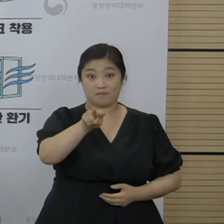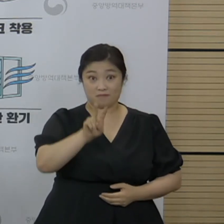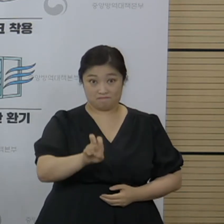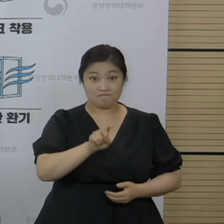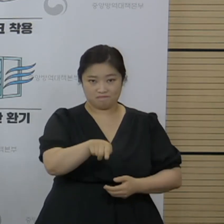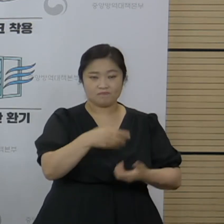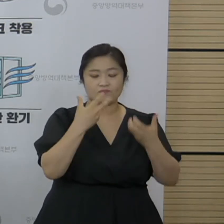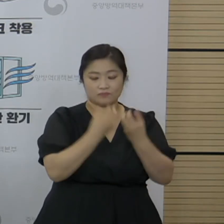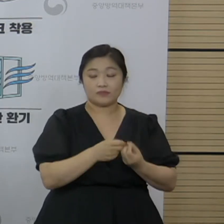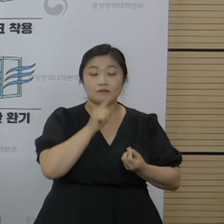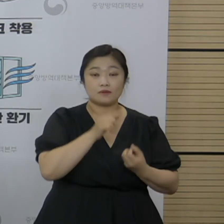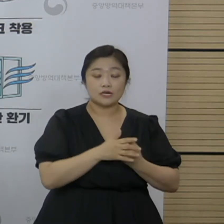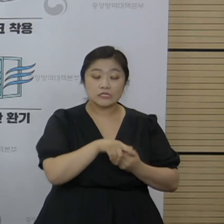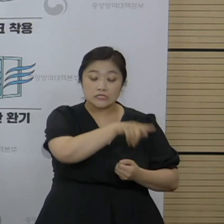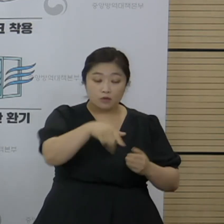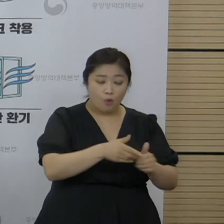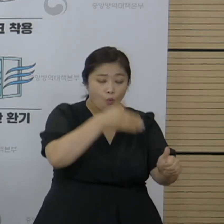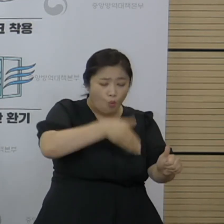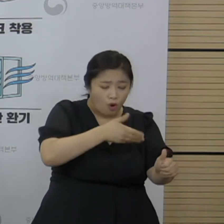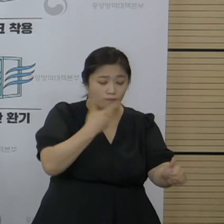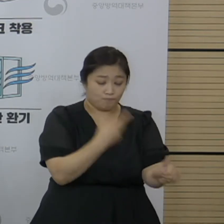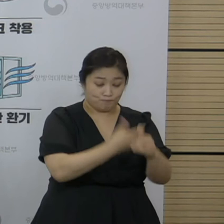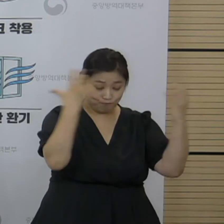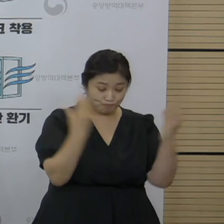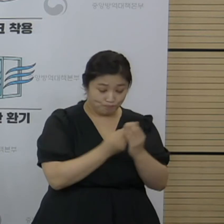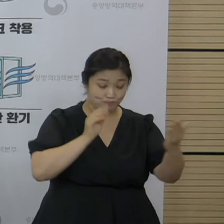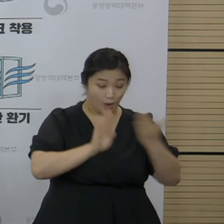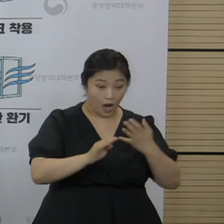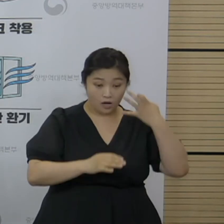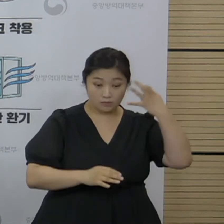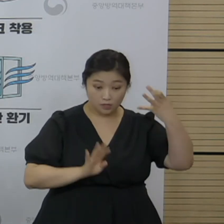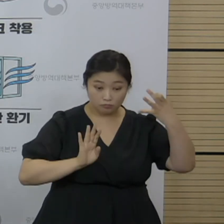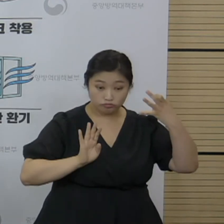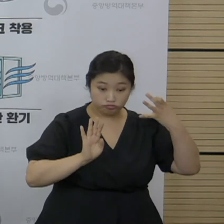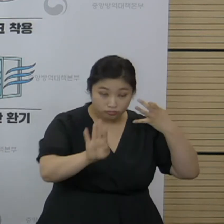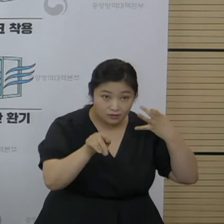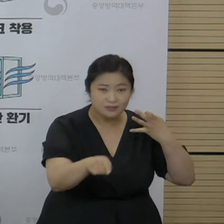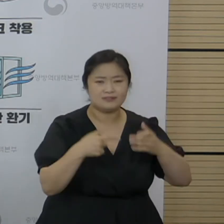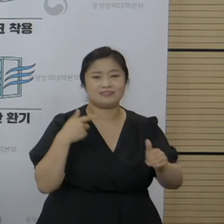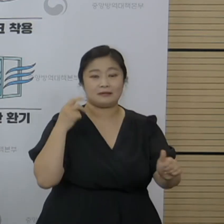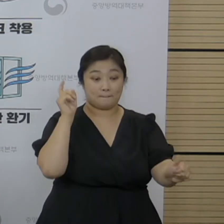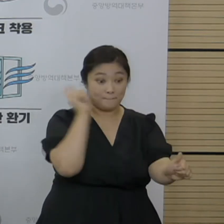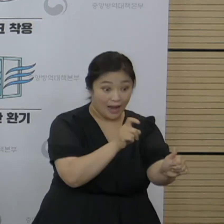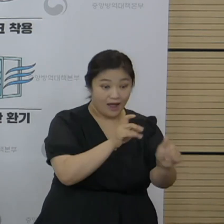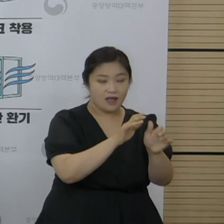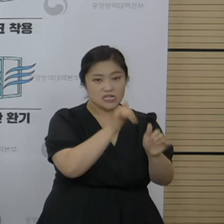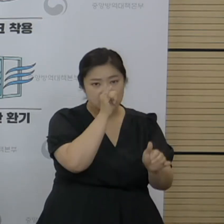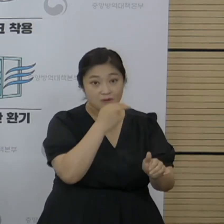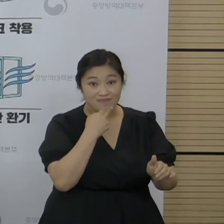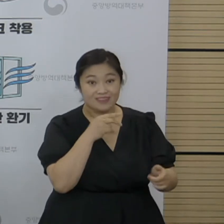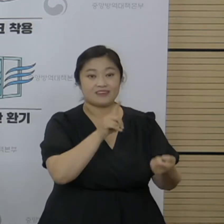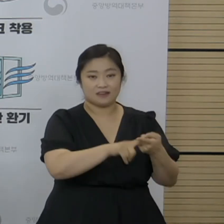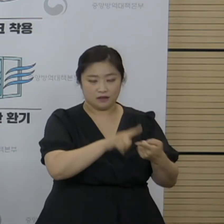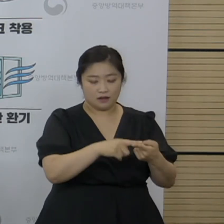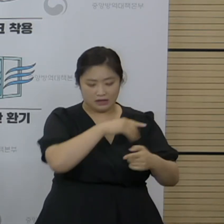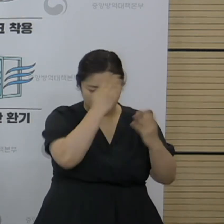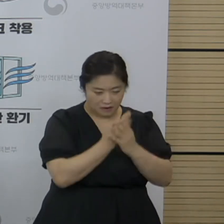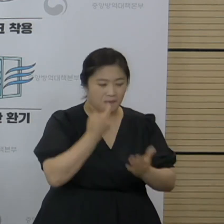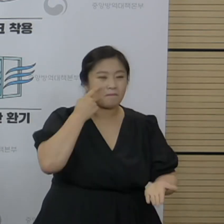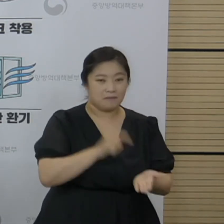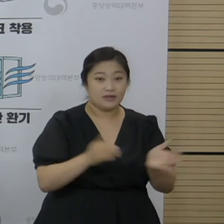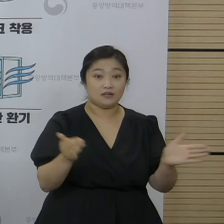이런 대상자들 권장 접종 완료하고 14일 경과한 사람들에 대해서 확진 여부를 확인했고